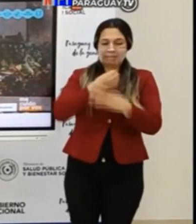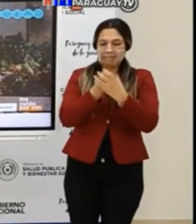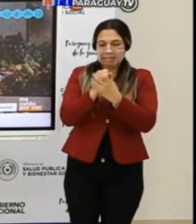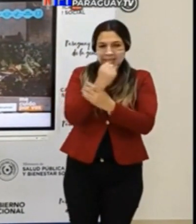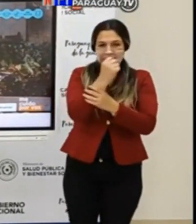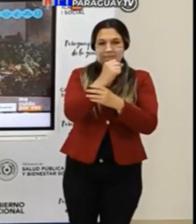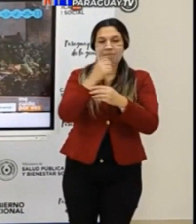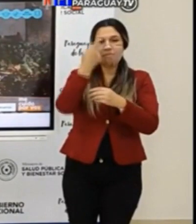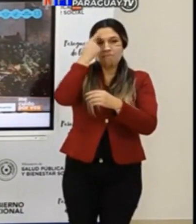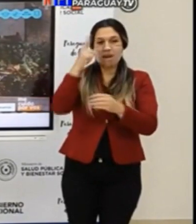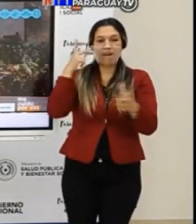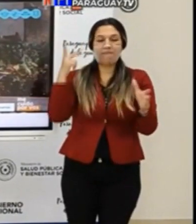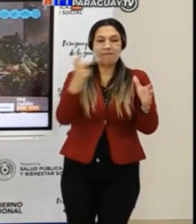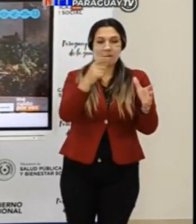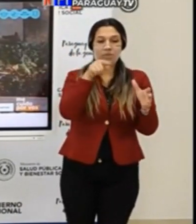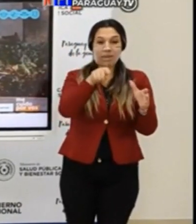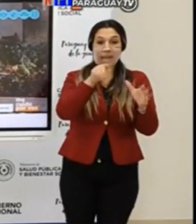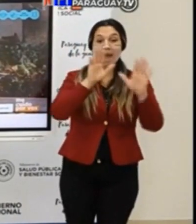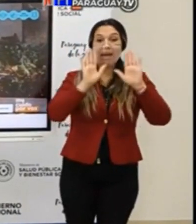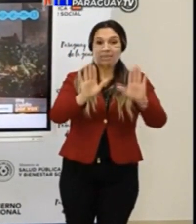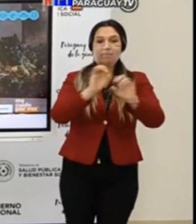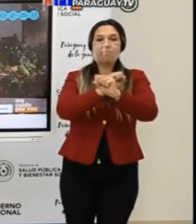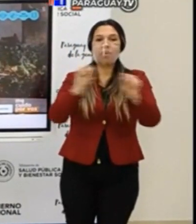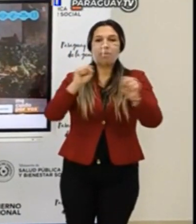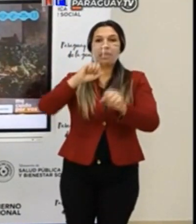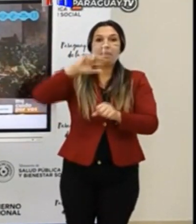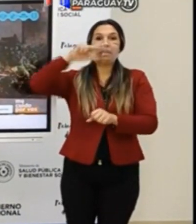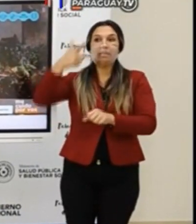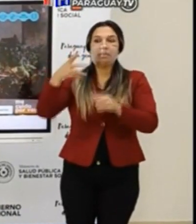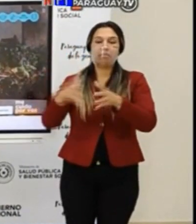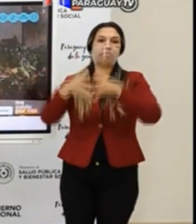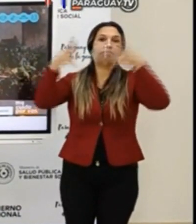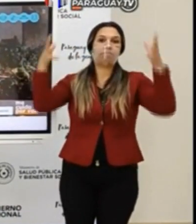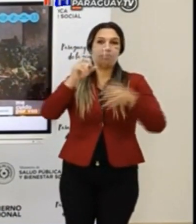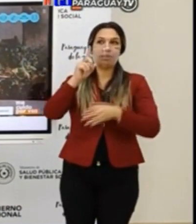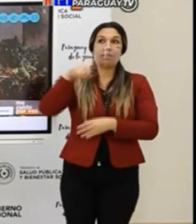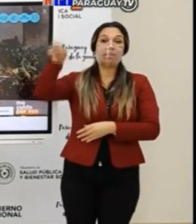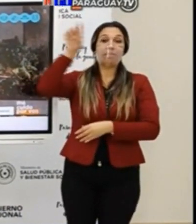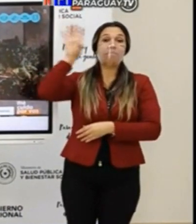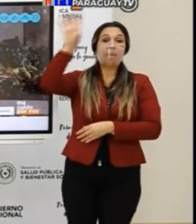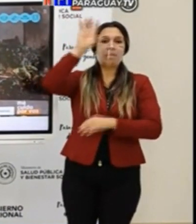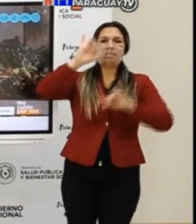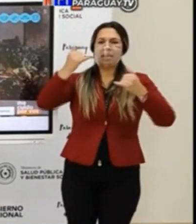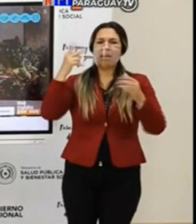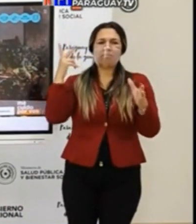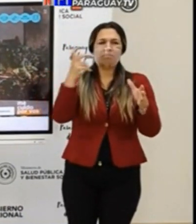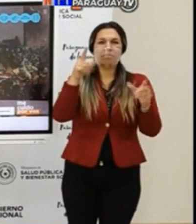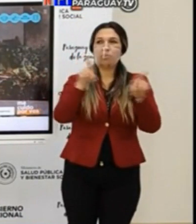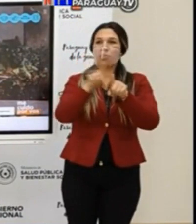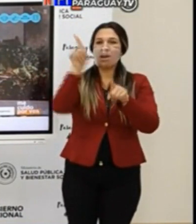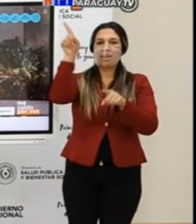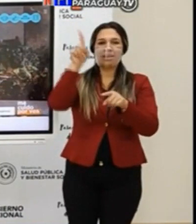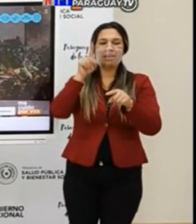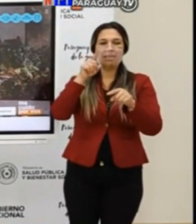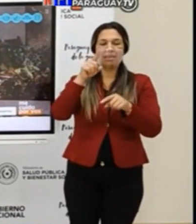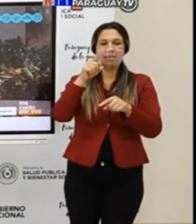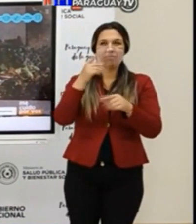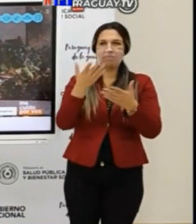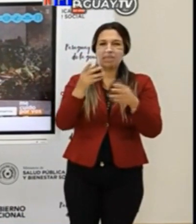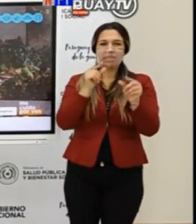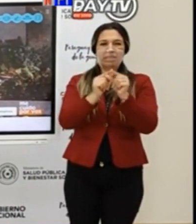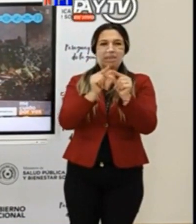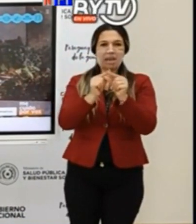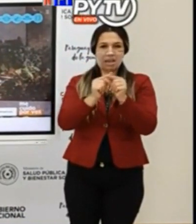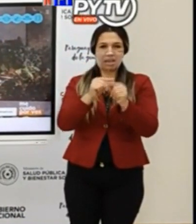vacunar es para evitar una siguiente ola lo vimos en países que vacunaron a toda su población como Israel y no descendió